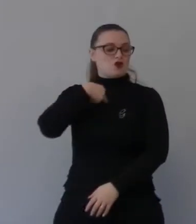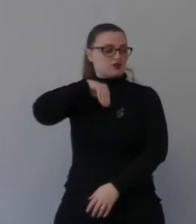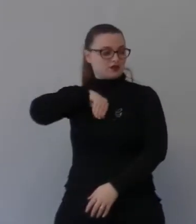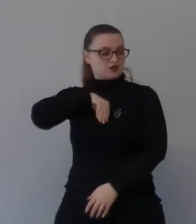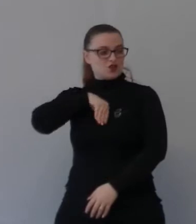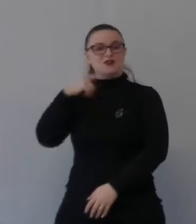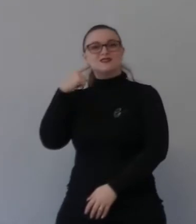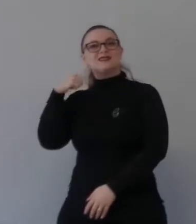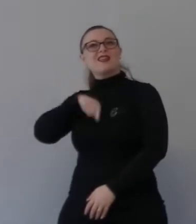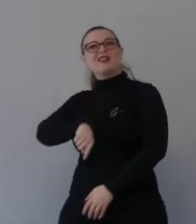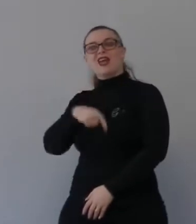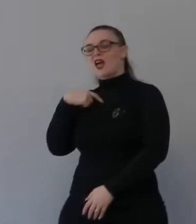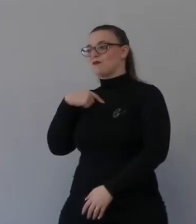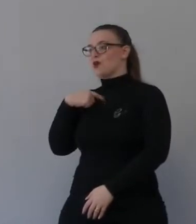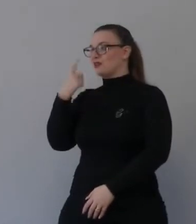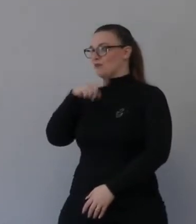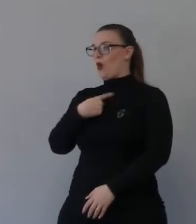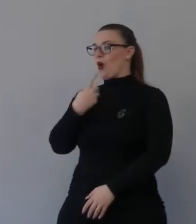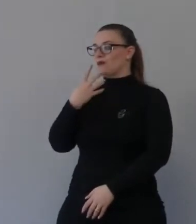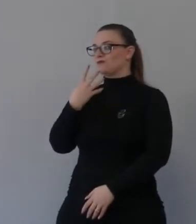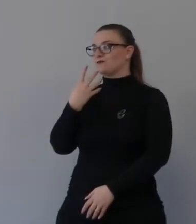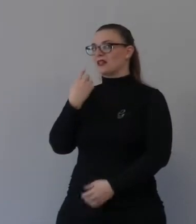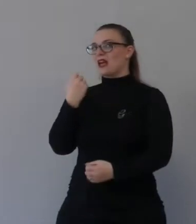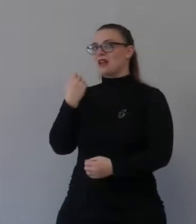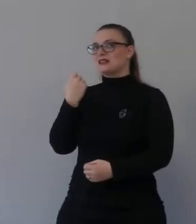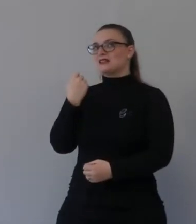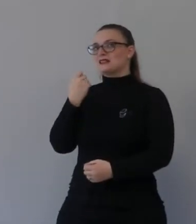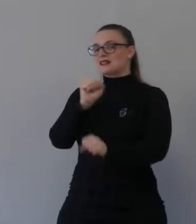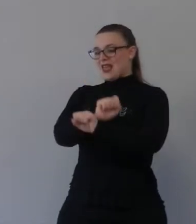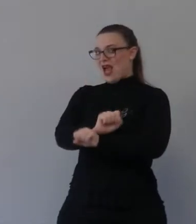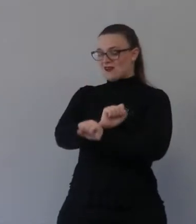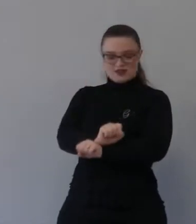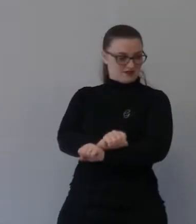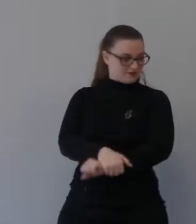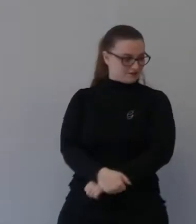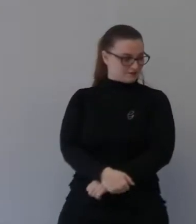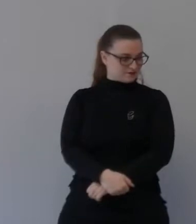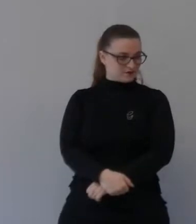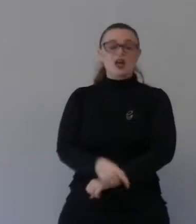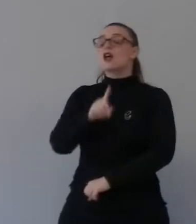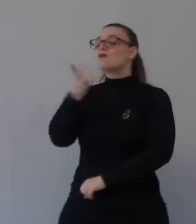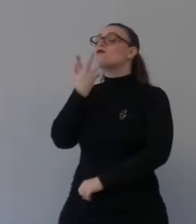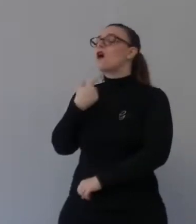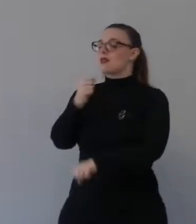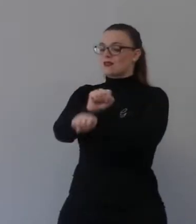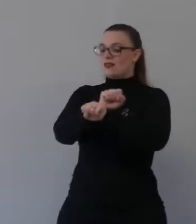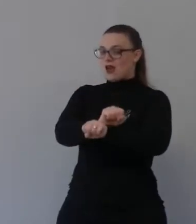peccato e che ci rende scelta e ci vuole ridare una vita una visione e la scena viene a